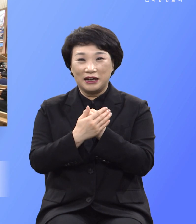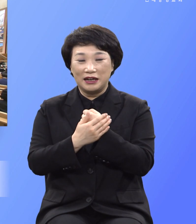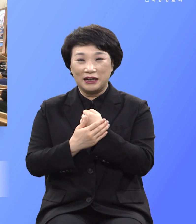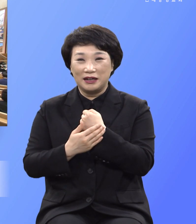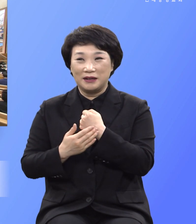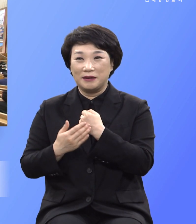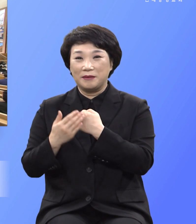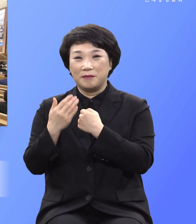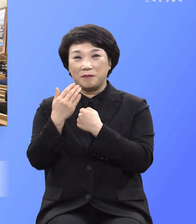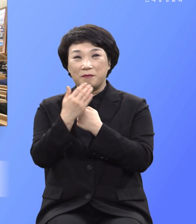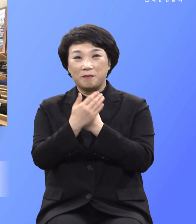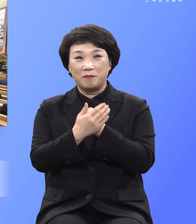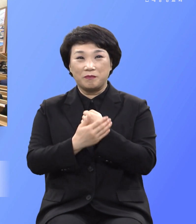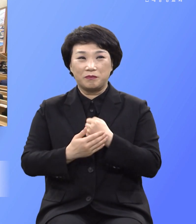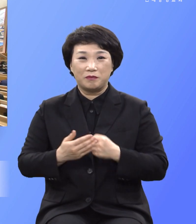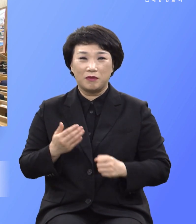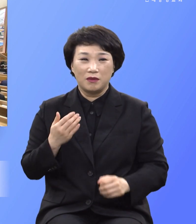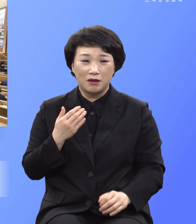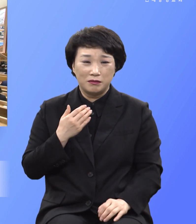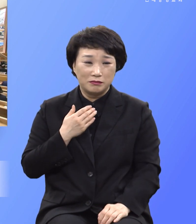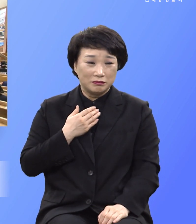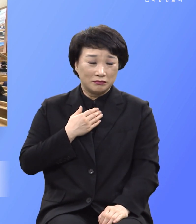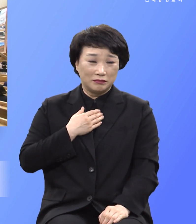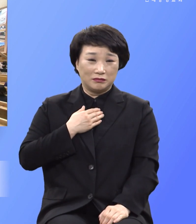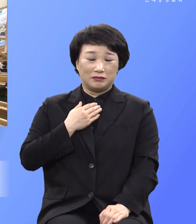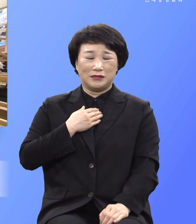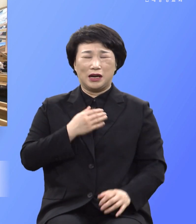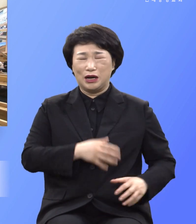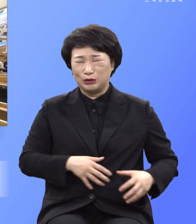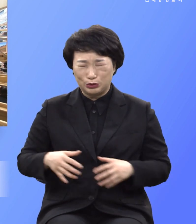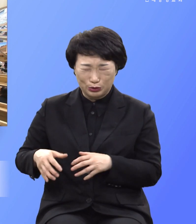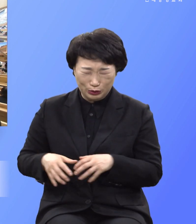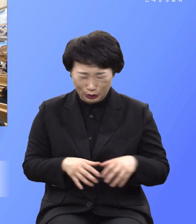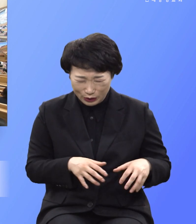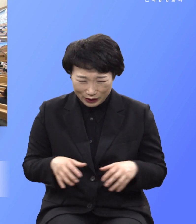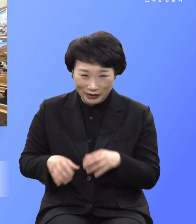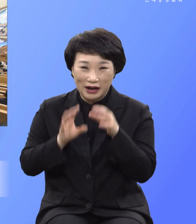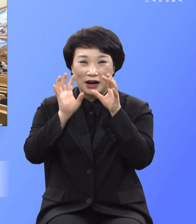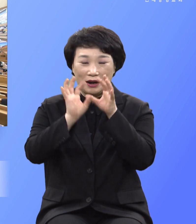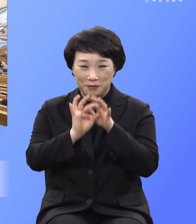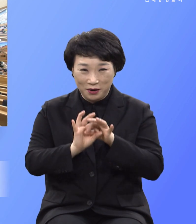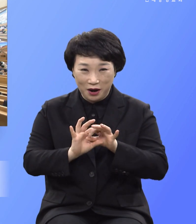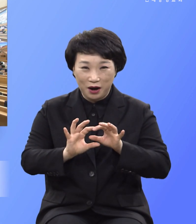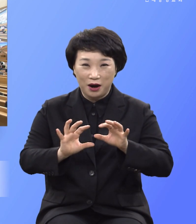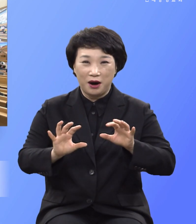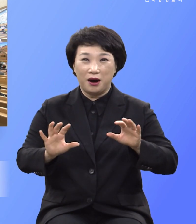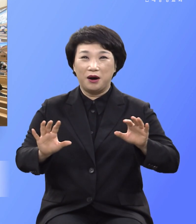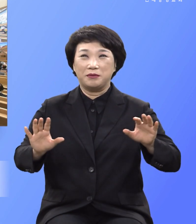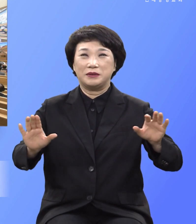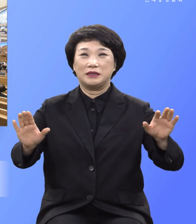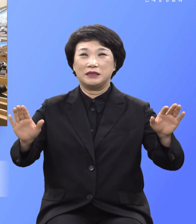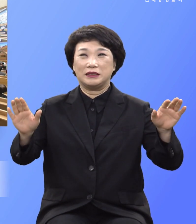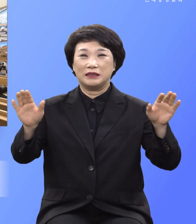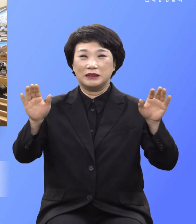우리 나 이 내 우리 우리